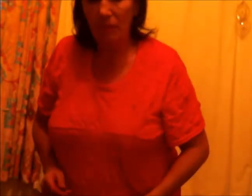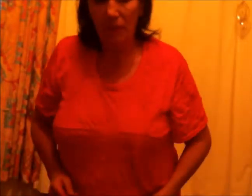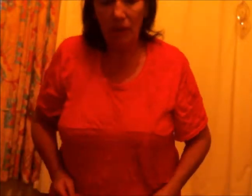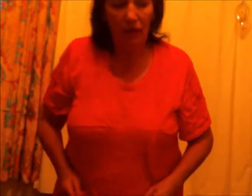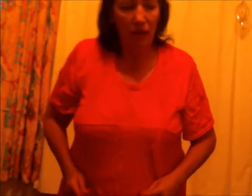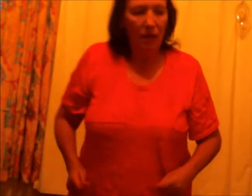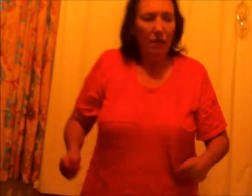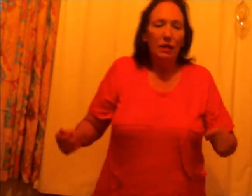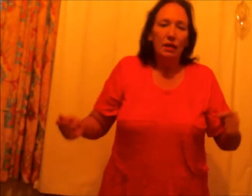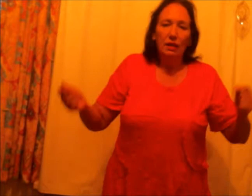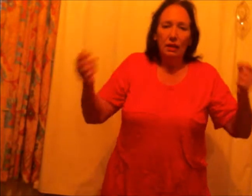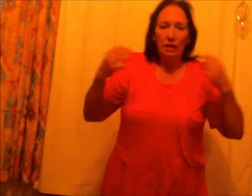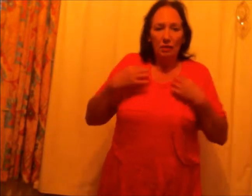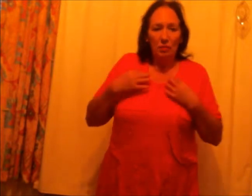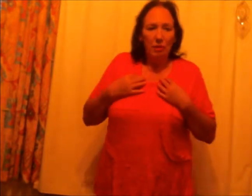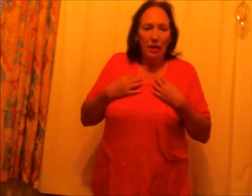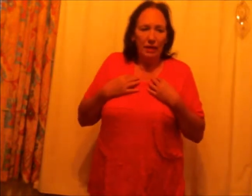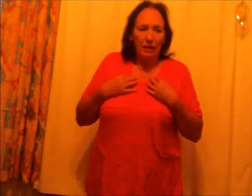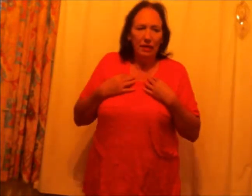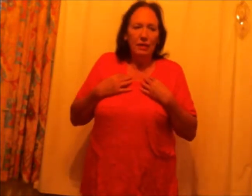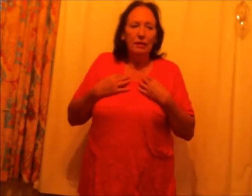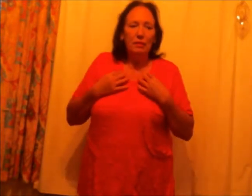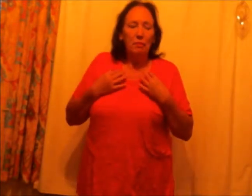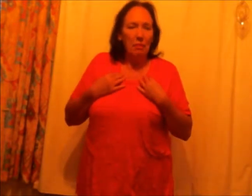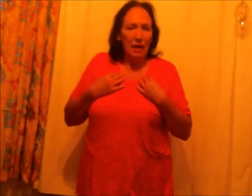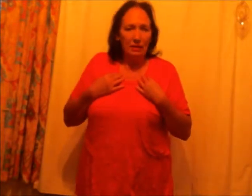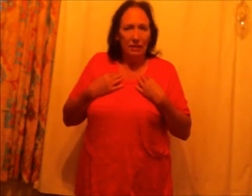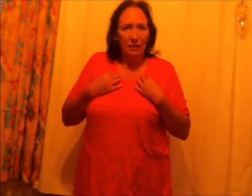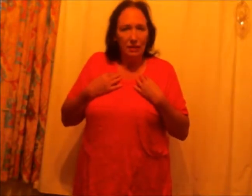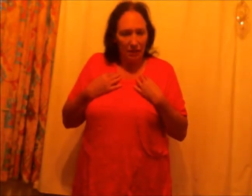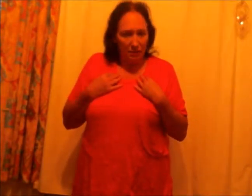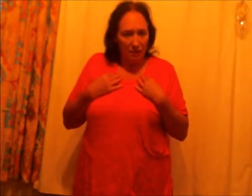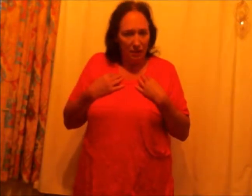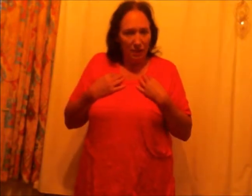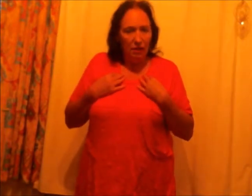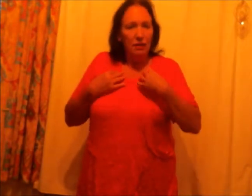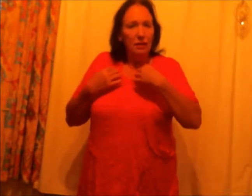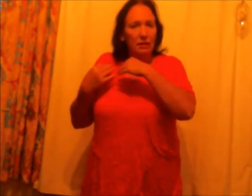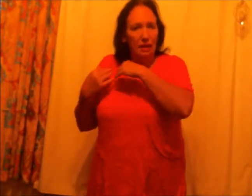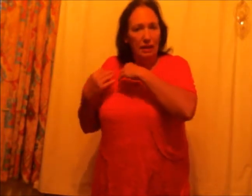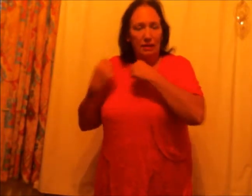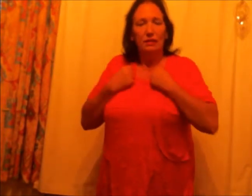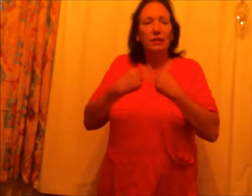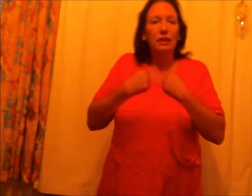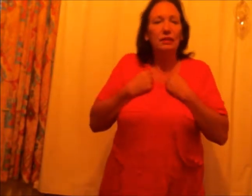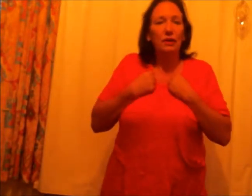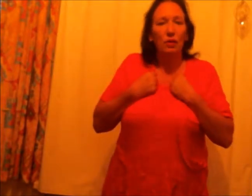Ik breng mijn kind naar de kinderopvang.